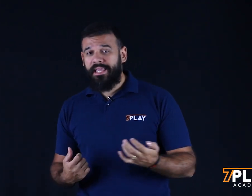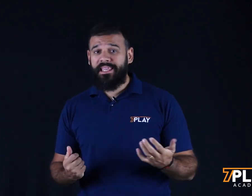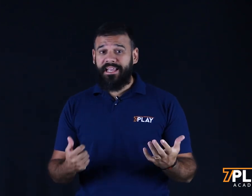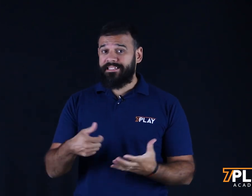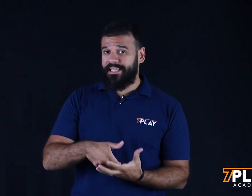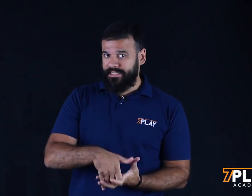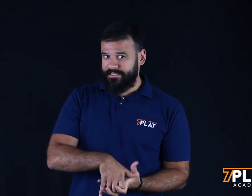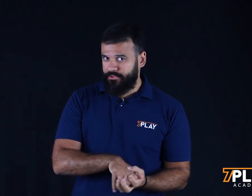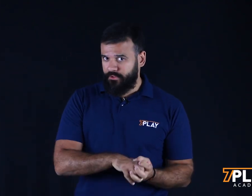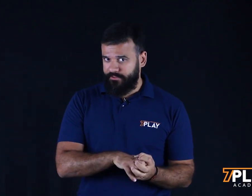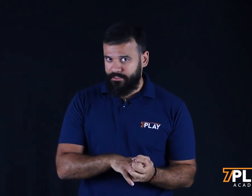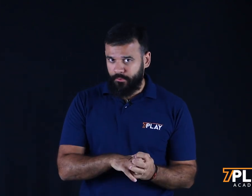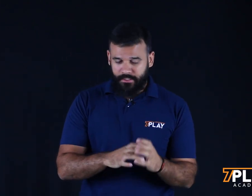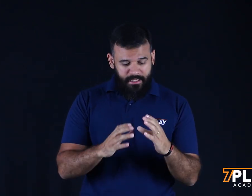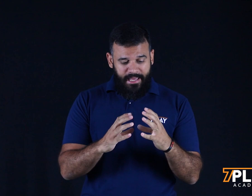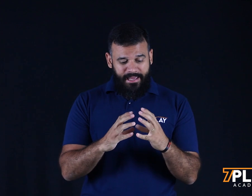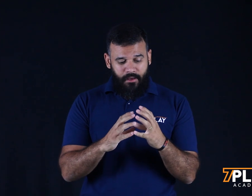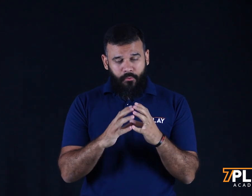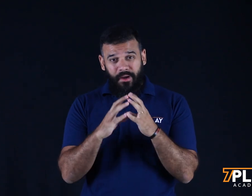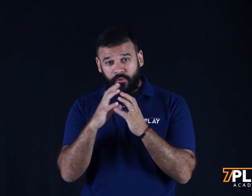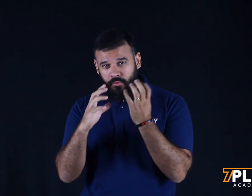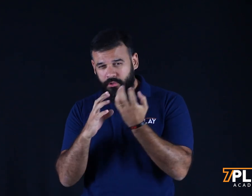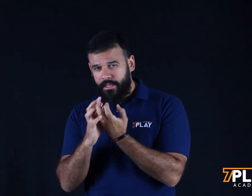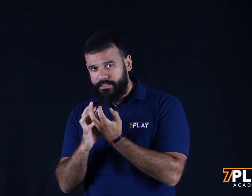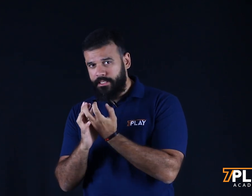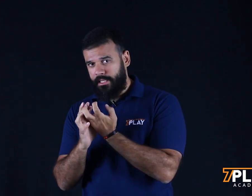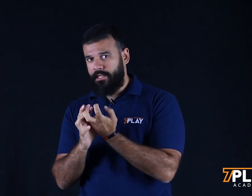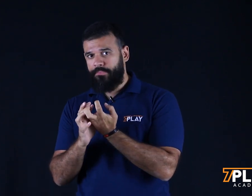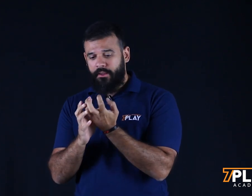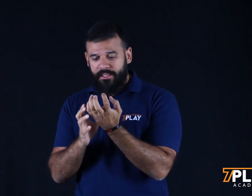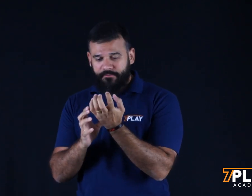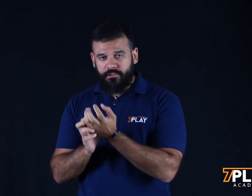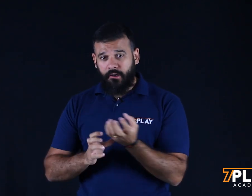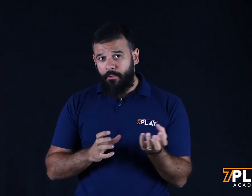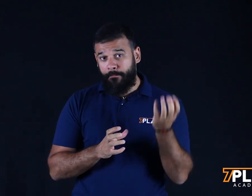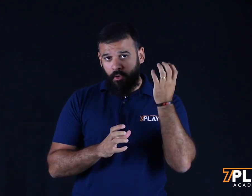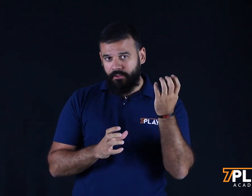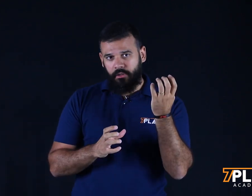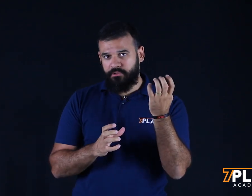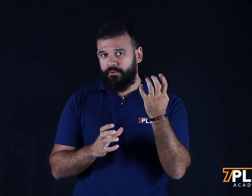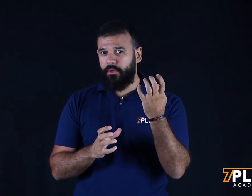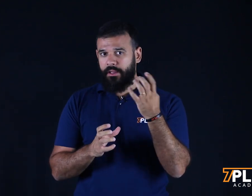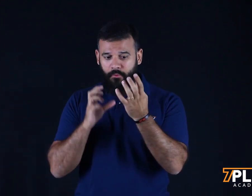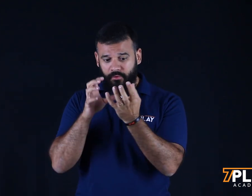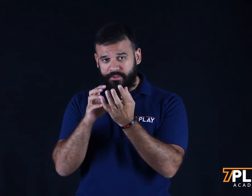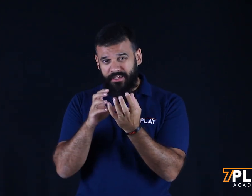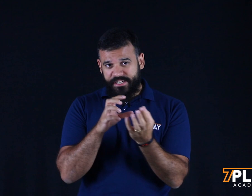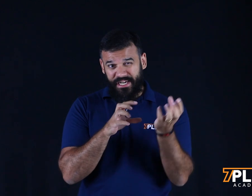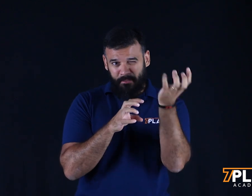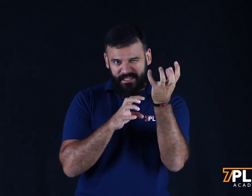que é esse criativo do Facebook? É o anúncio que a gente cria que funciona como a boca do nosso funil. É o anúncio que vai chamar a